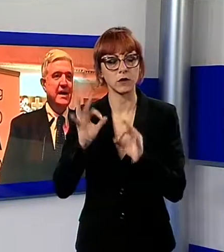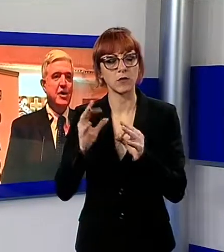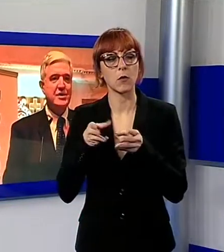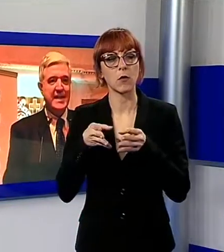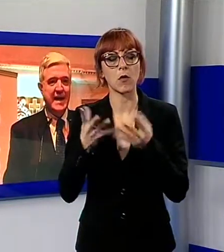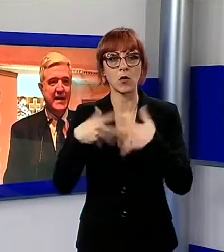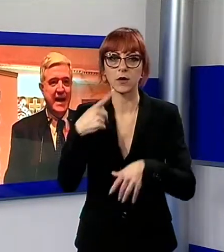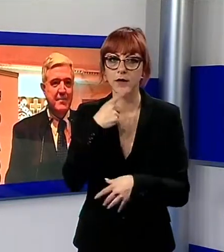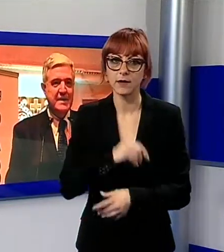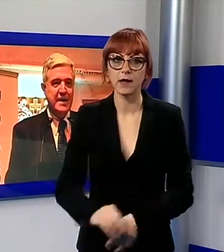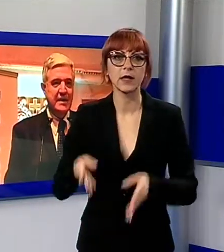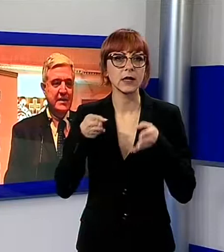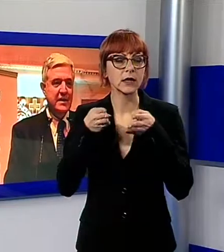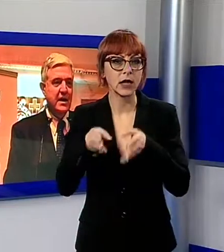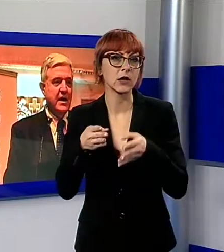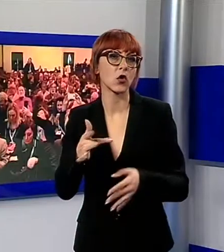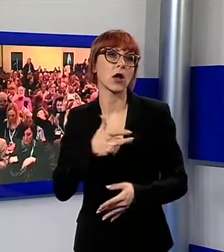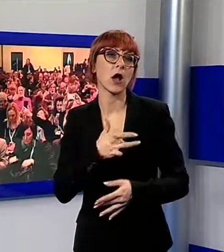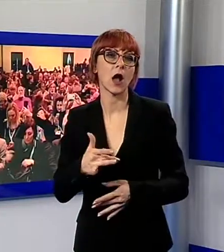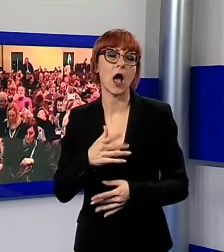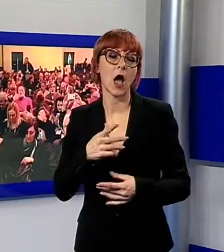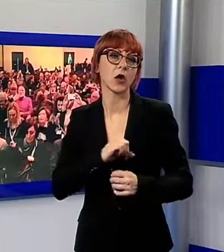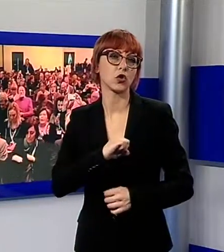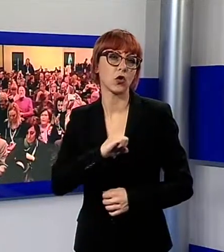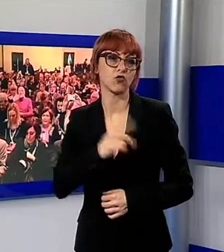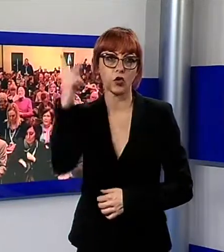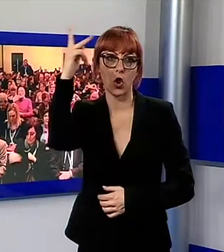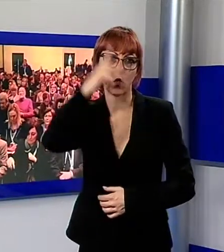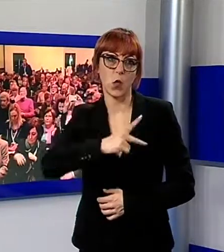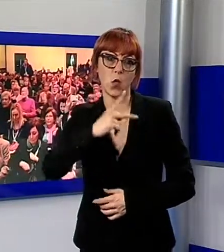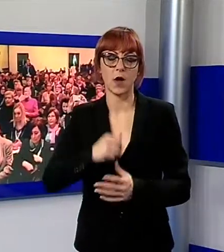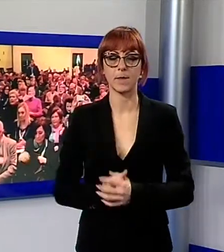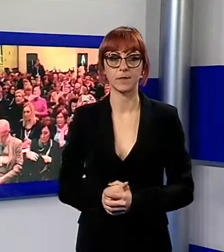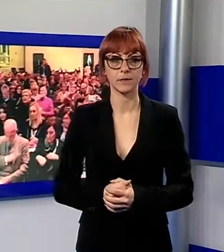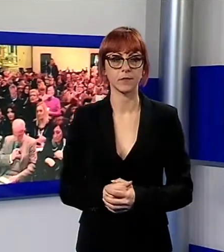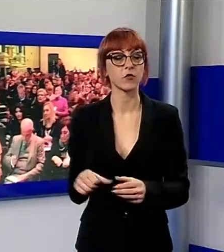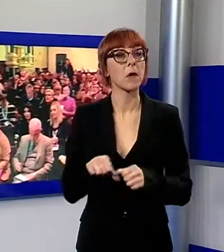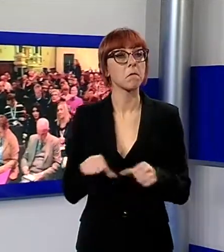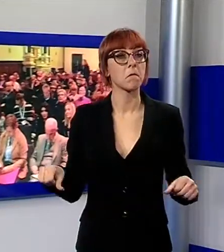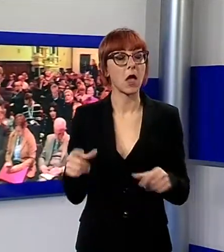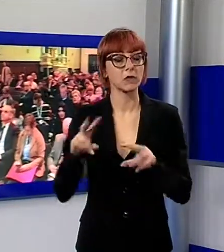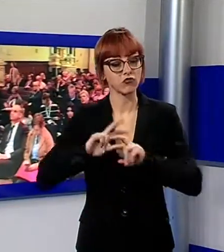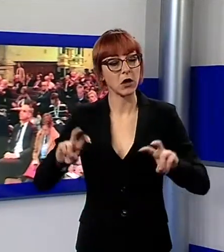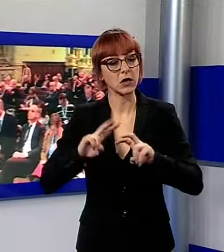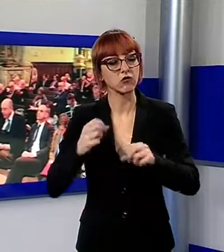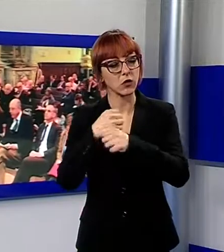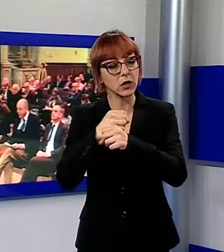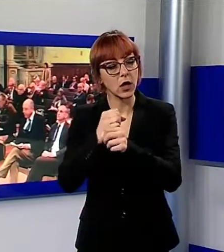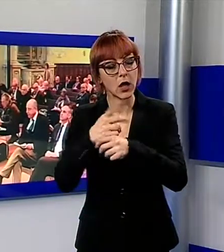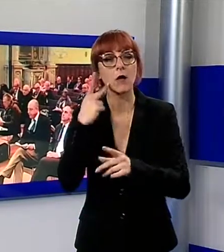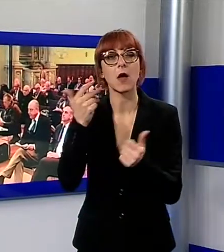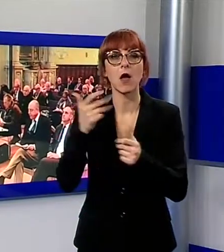Un viaggio formativo nella scienza del cuore e dei vasi, che fonda su solidi principi etici di ricerca clinica e di